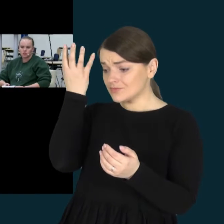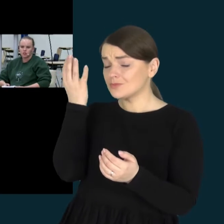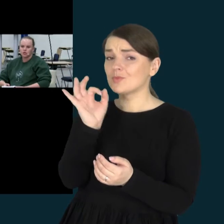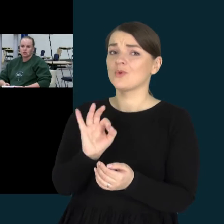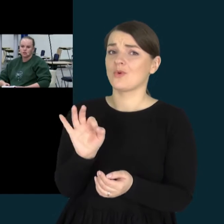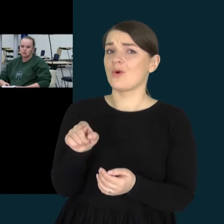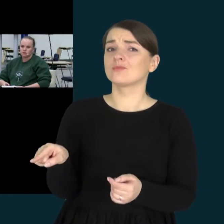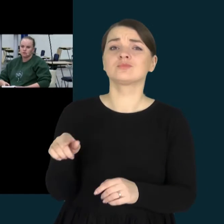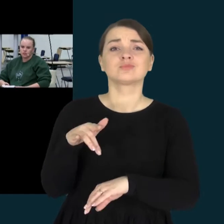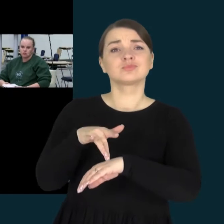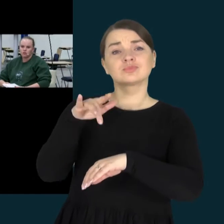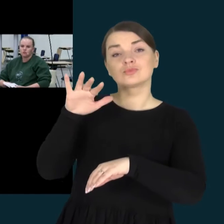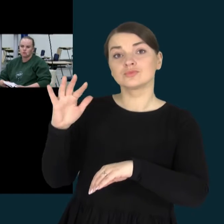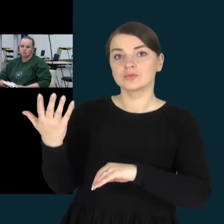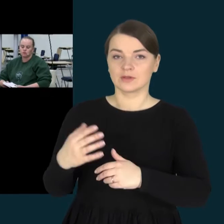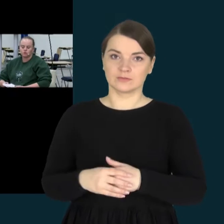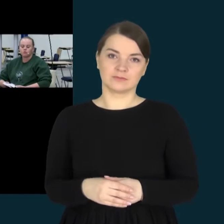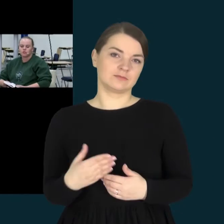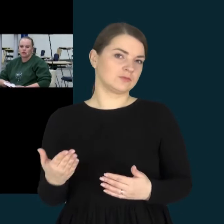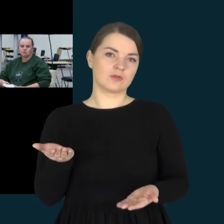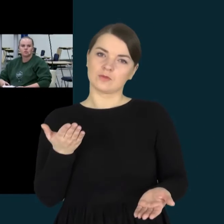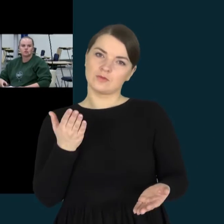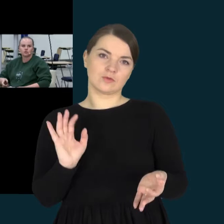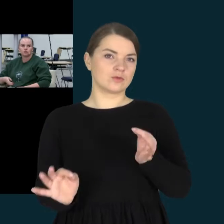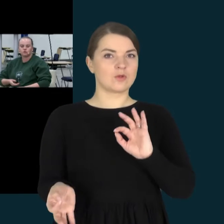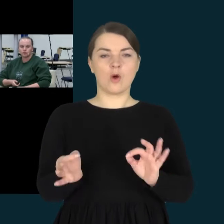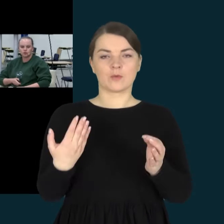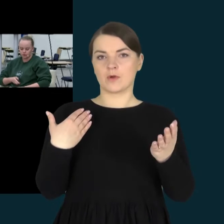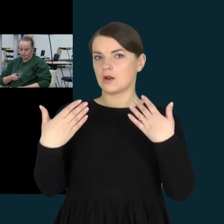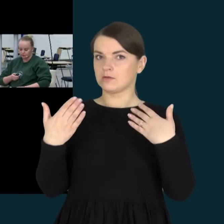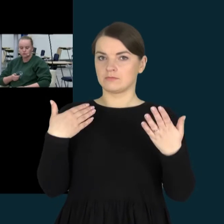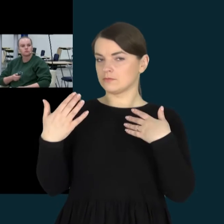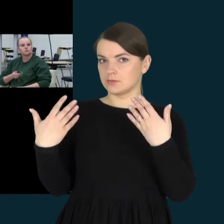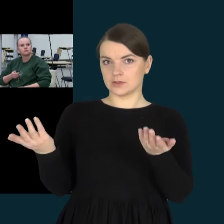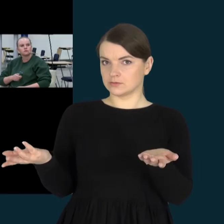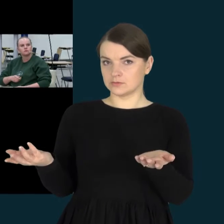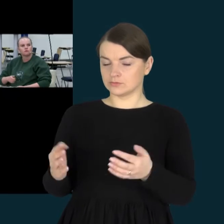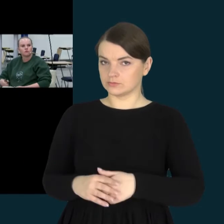emocijas. Vyko normalus bendravimas su vaiku.